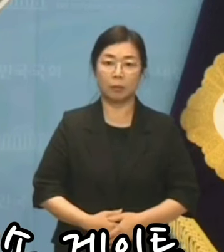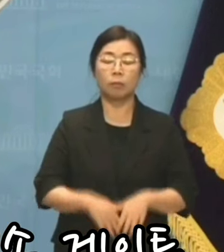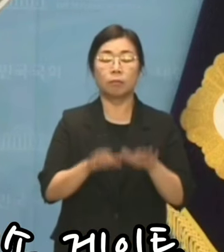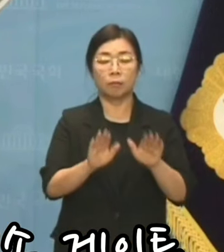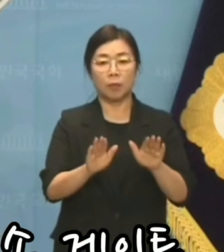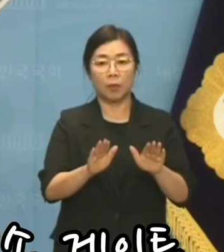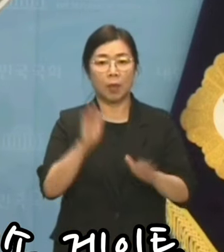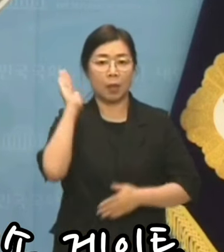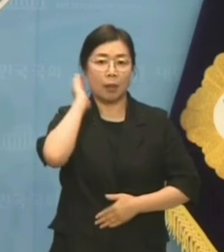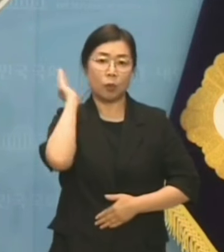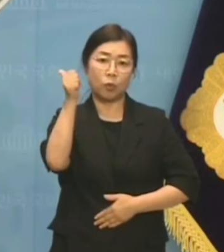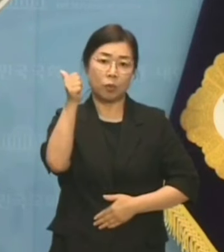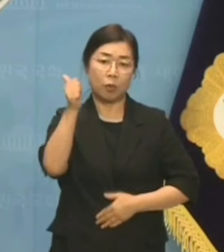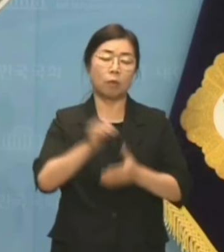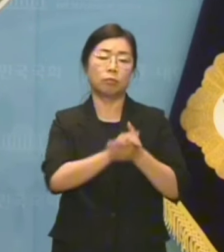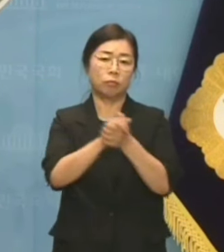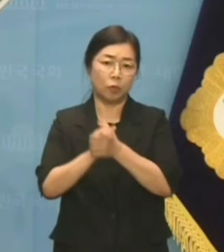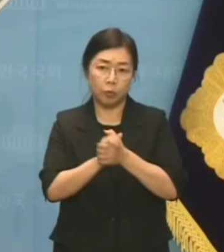게이트입니다.